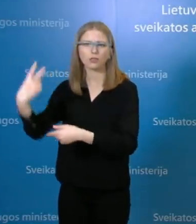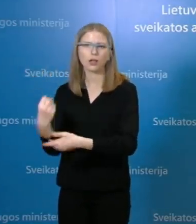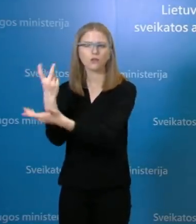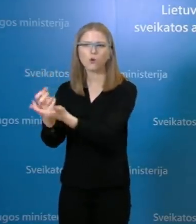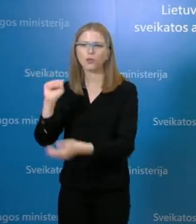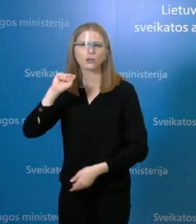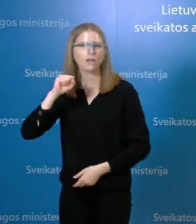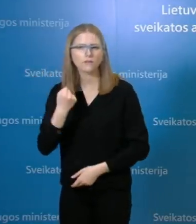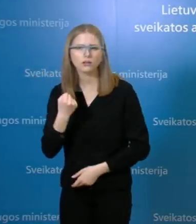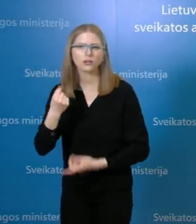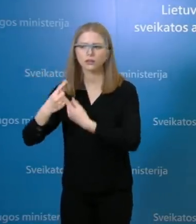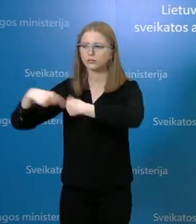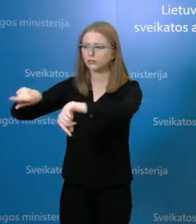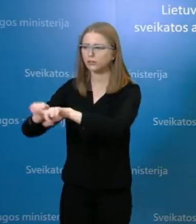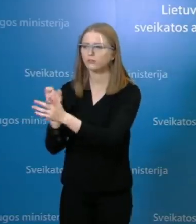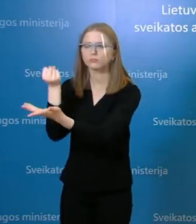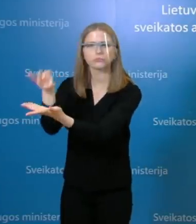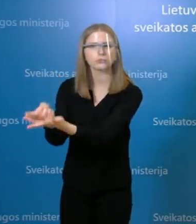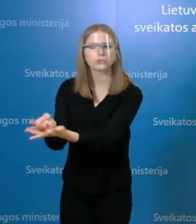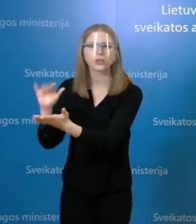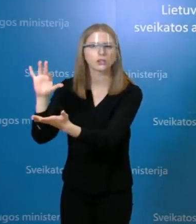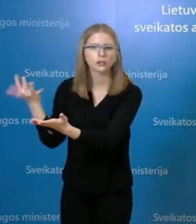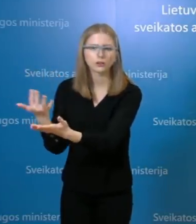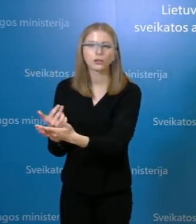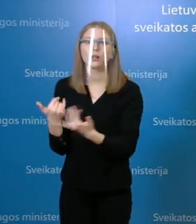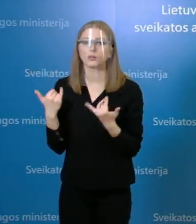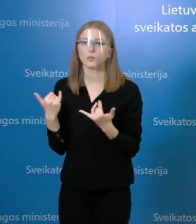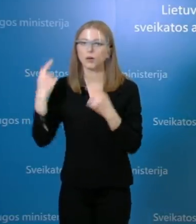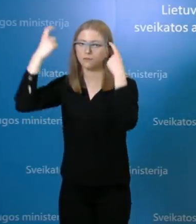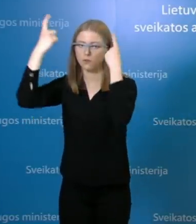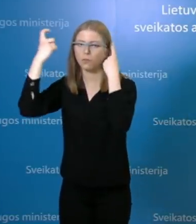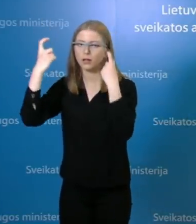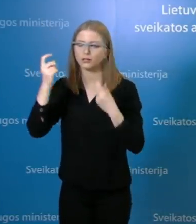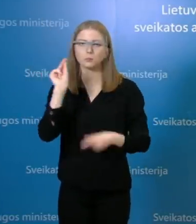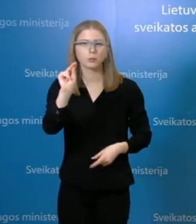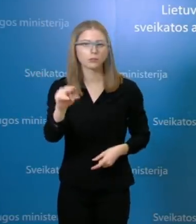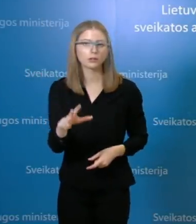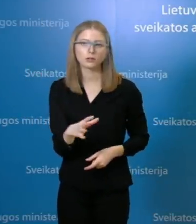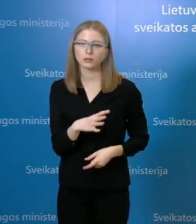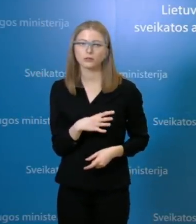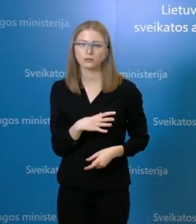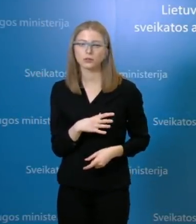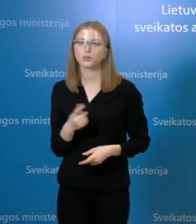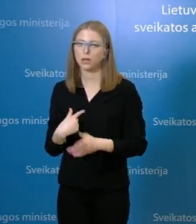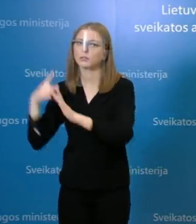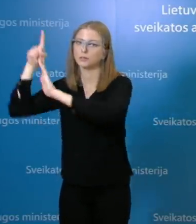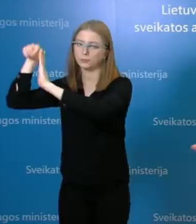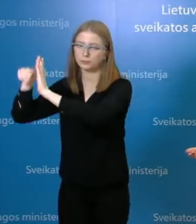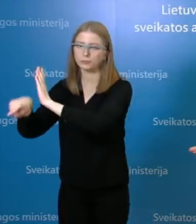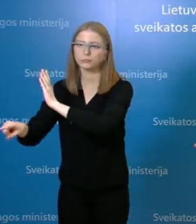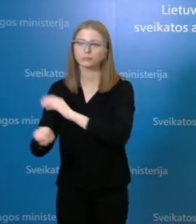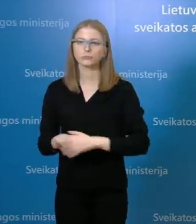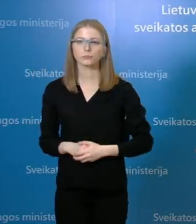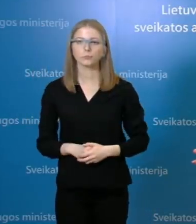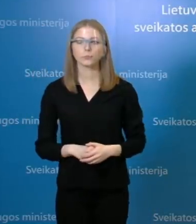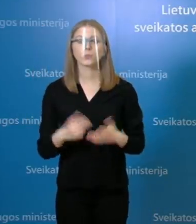skyriuje buvo hospitalizuotas ir visą kitą, tai kol kas dar šių domenų negaliu pateikti. Visi kiti atvejai yra